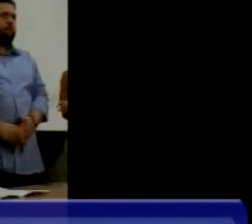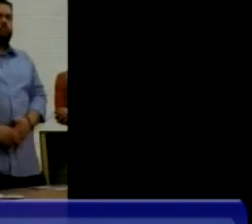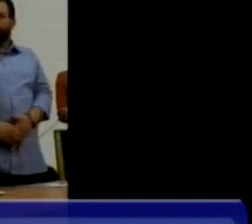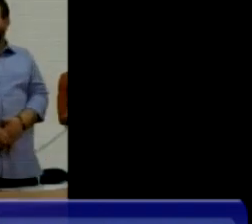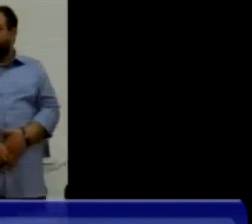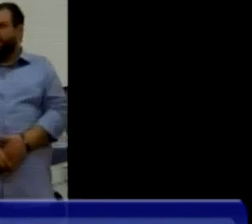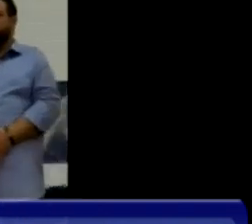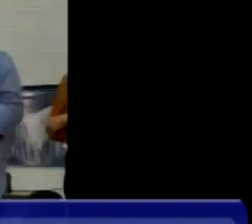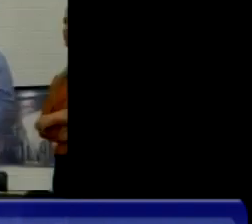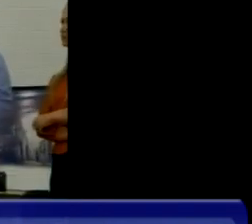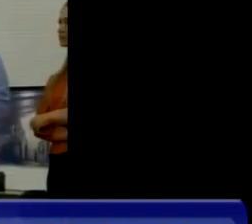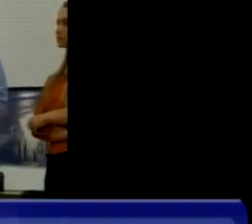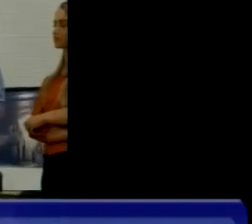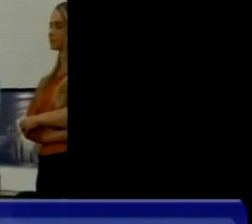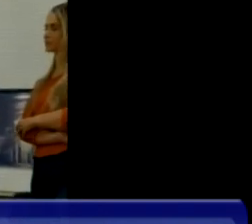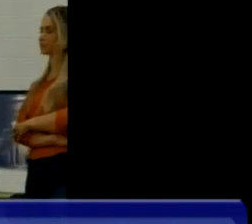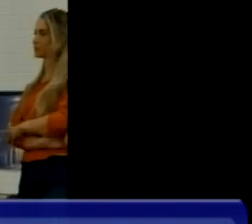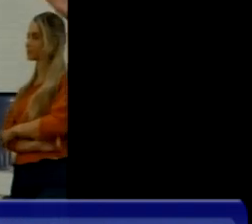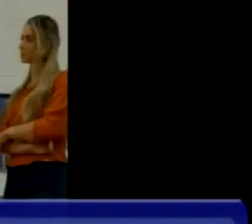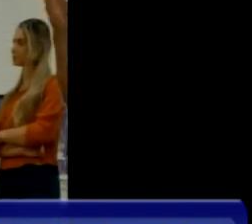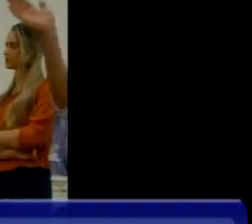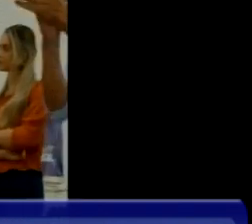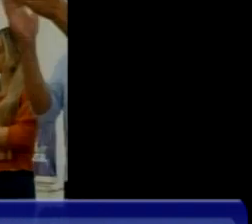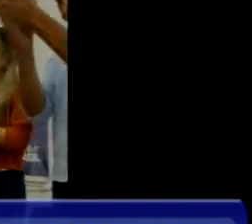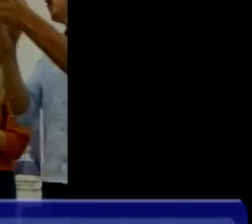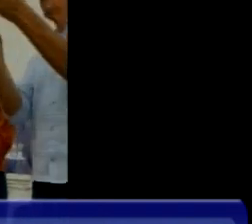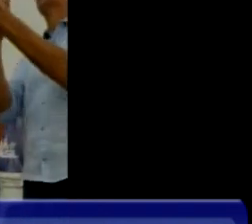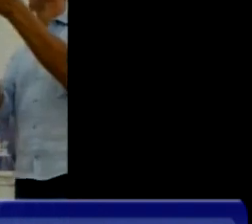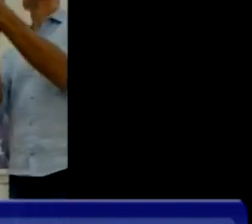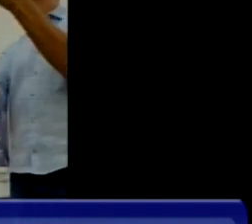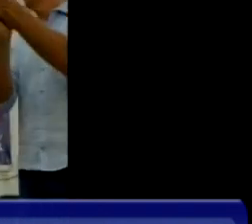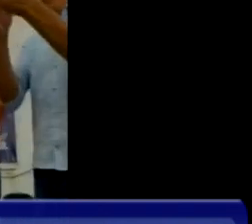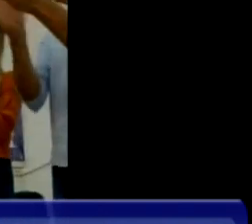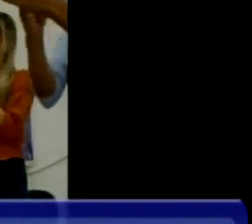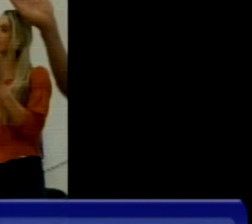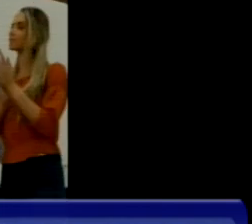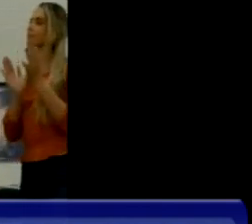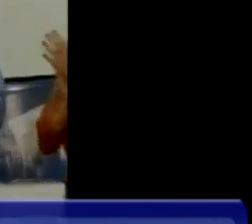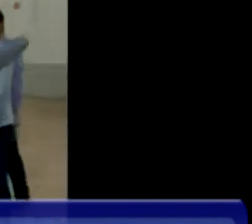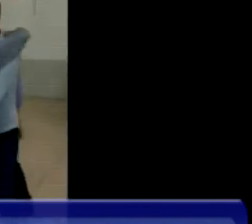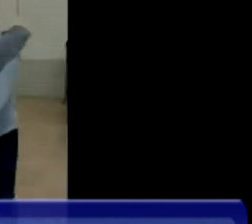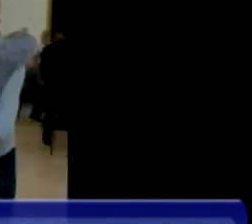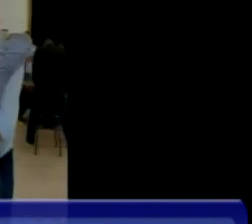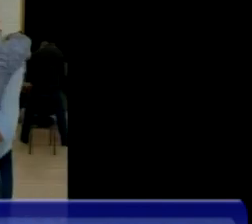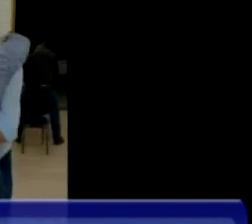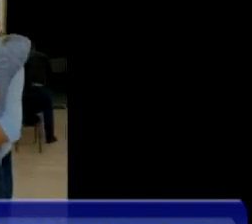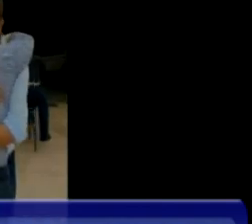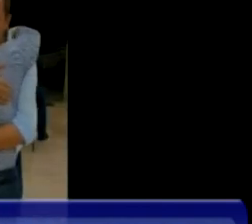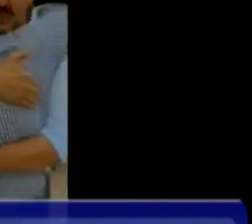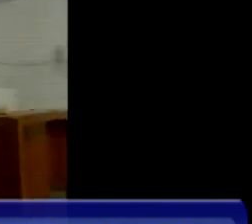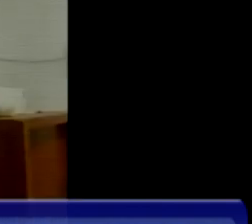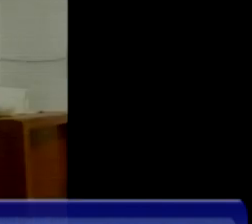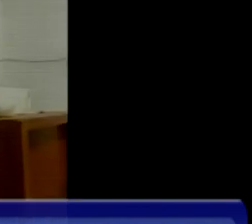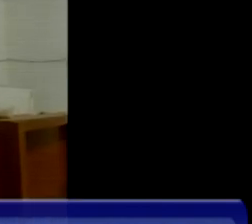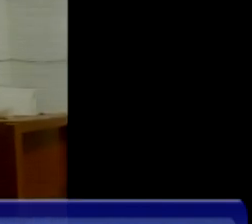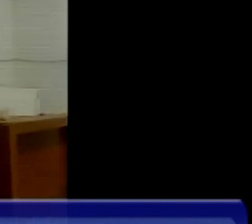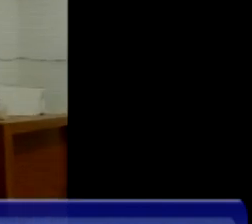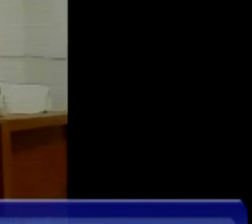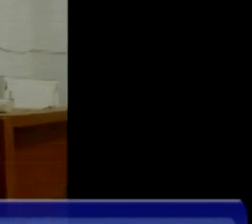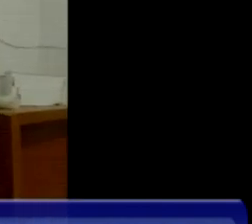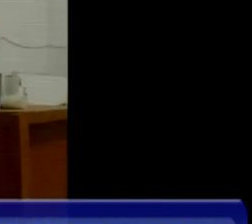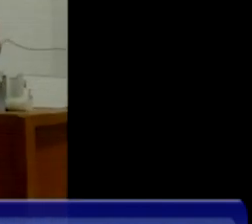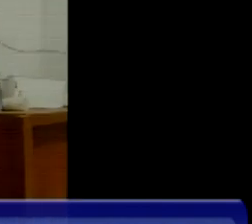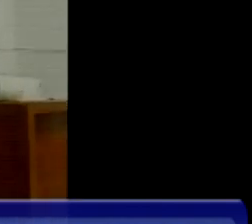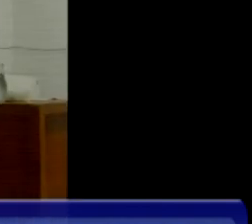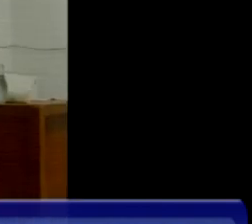o bairro sempre foi muito castigado nas épocas de chuva. Então, o prefeito nos atendeu, esteve presente ontem,